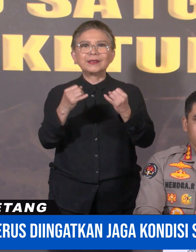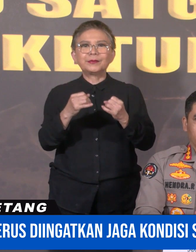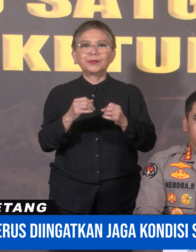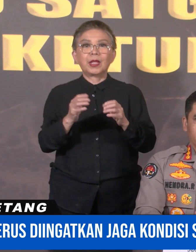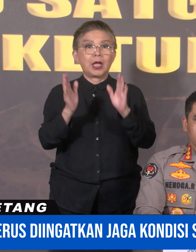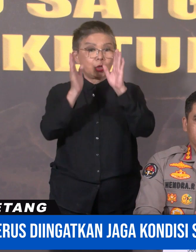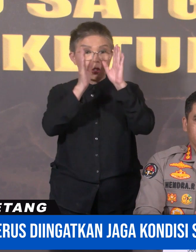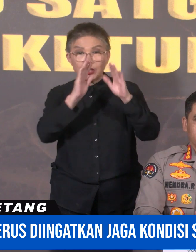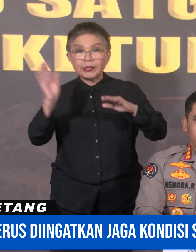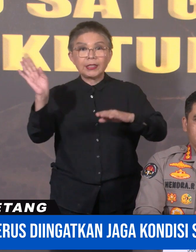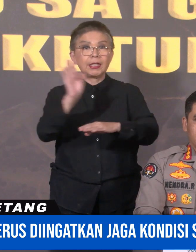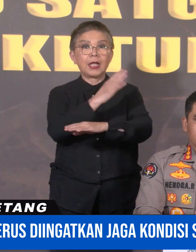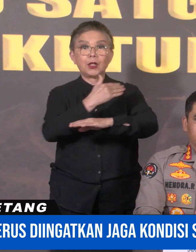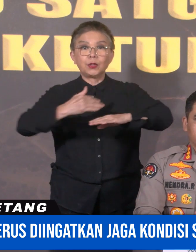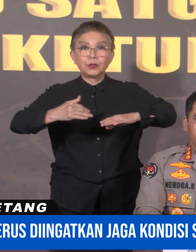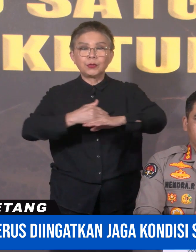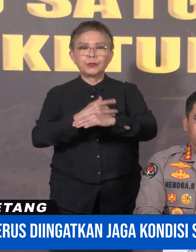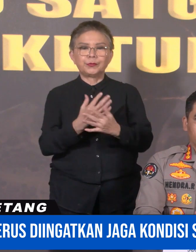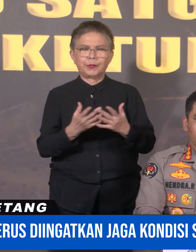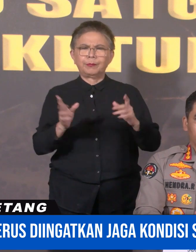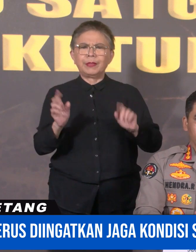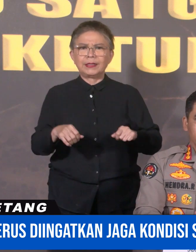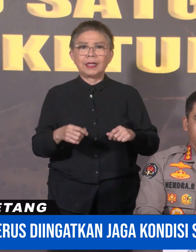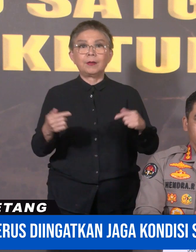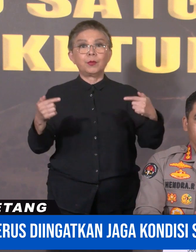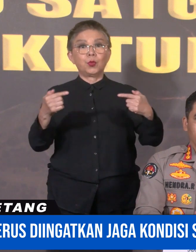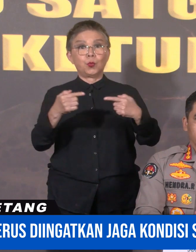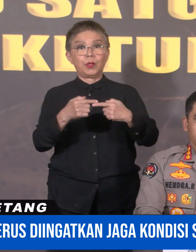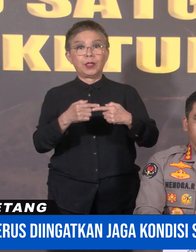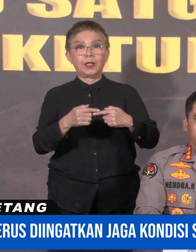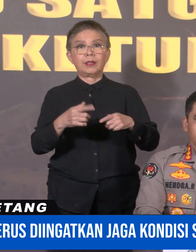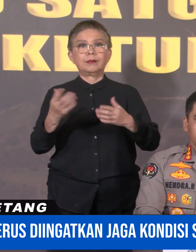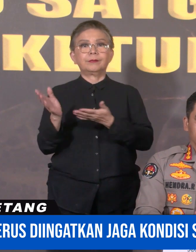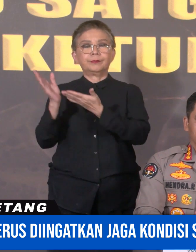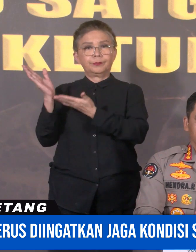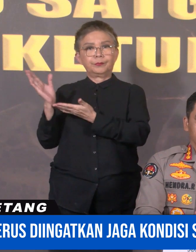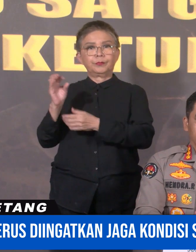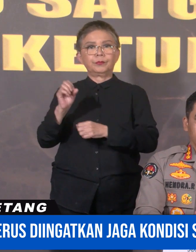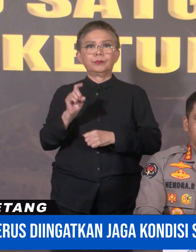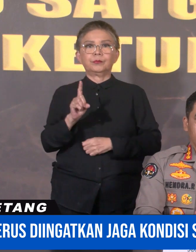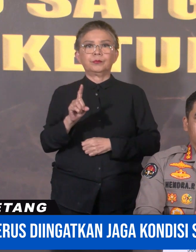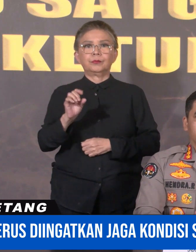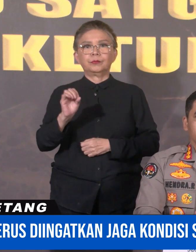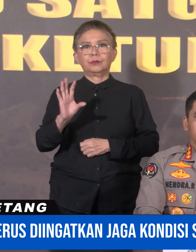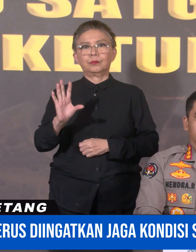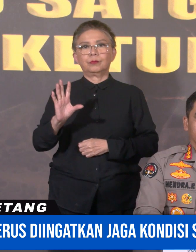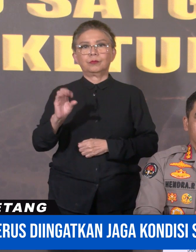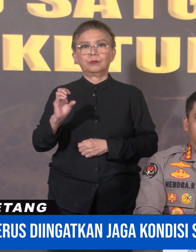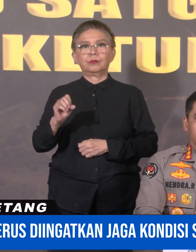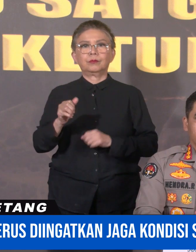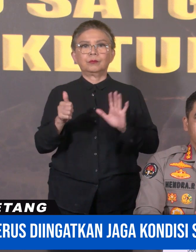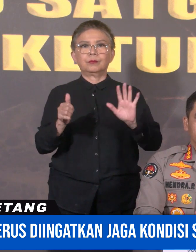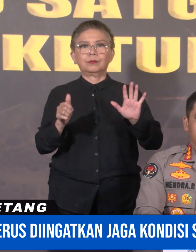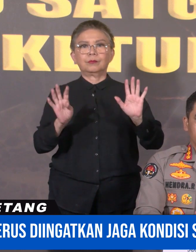Kondisi lalu lintas Masyarakat dapat menghubungi Call Center 1-500